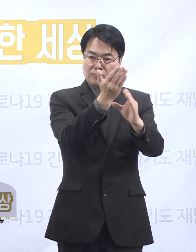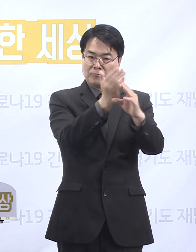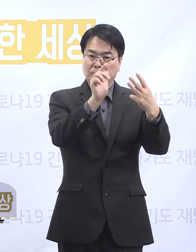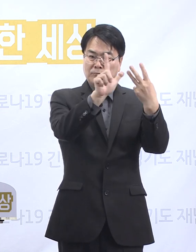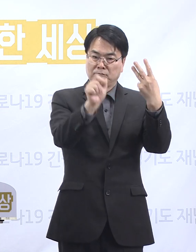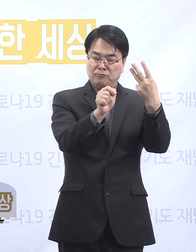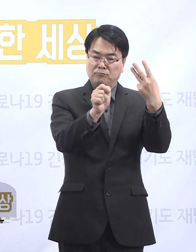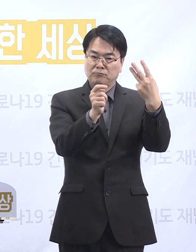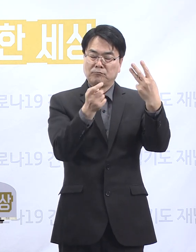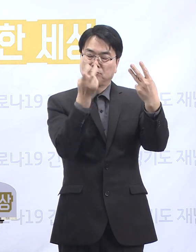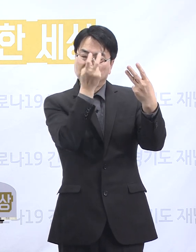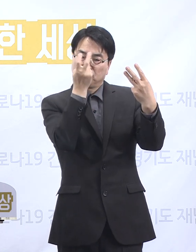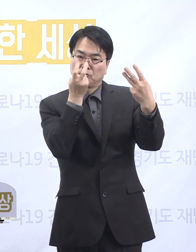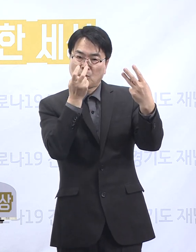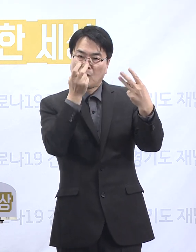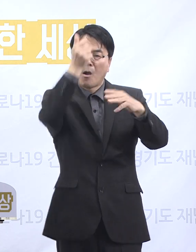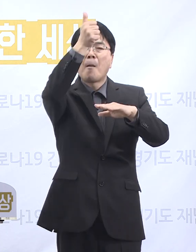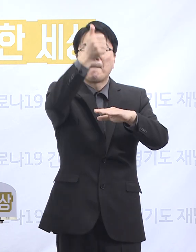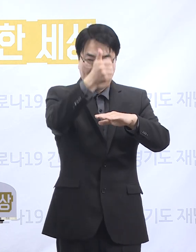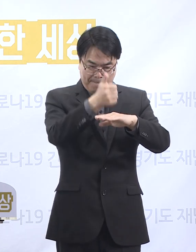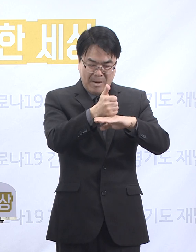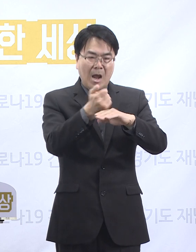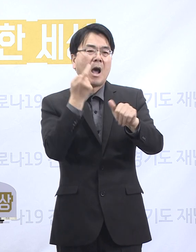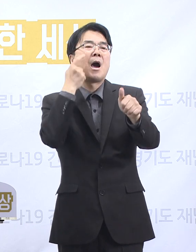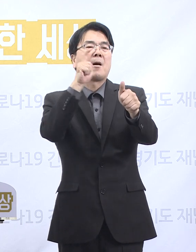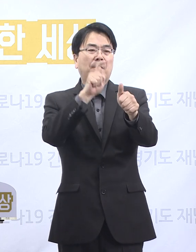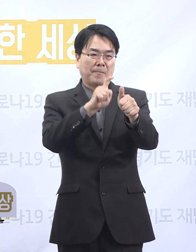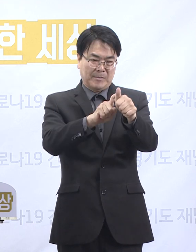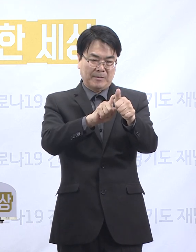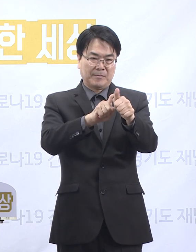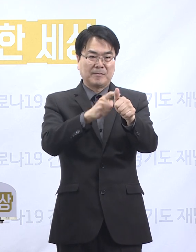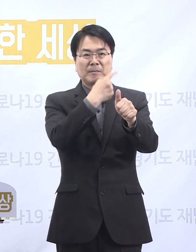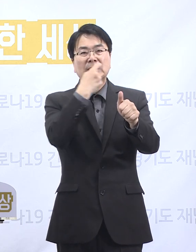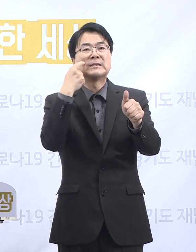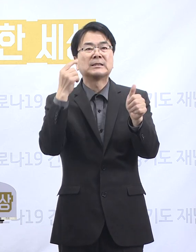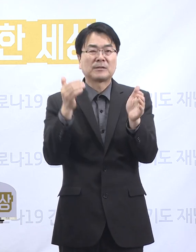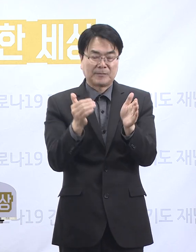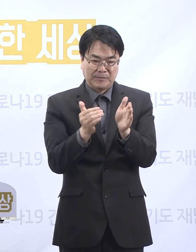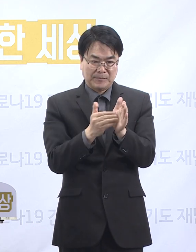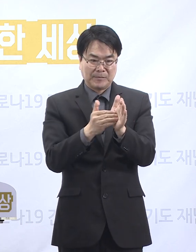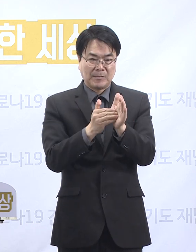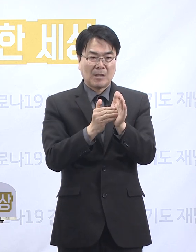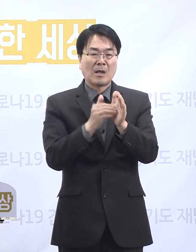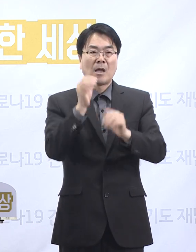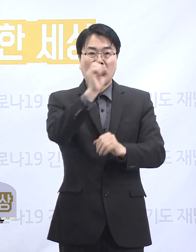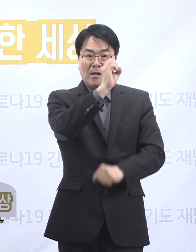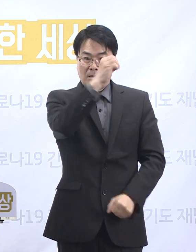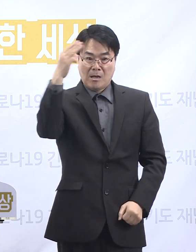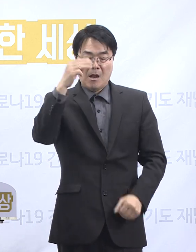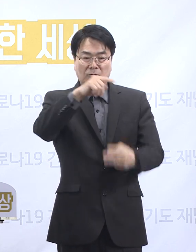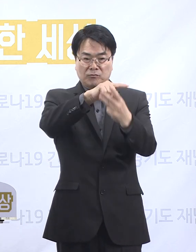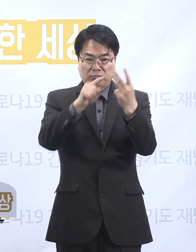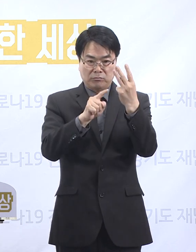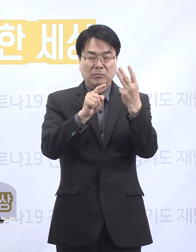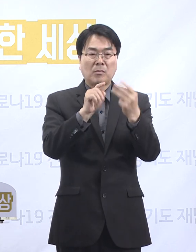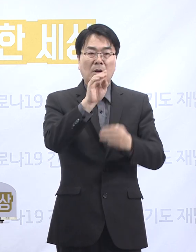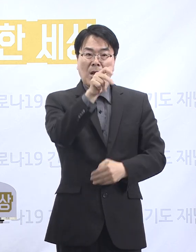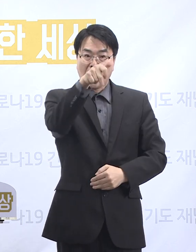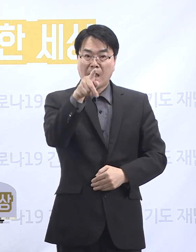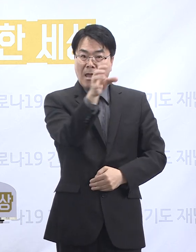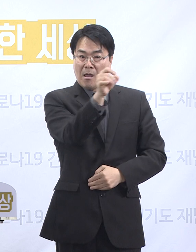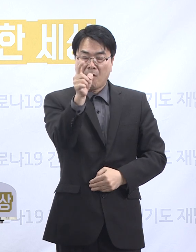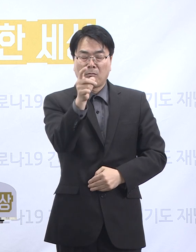선별 진료 결과 확진 판정을 받았습니다. 앞선 양주 베스트케어 요양원 확진자분과 의정부